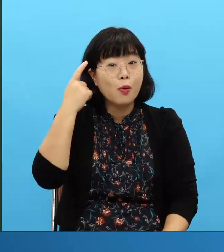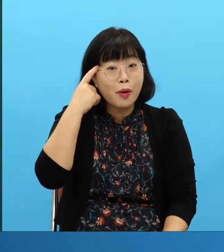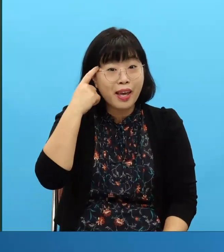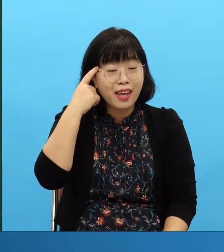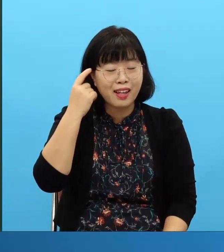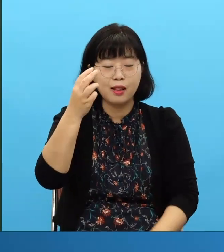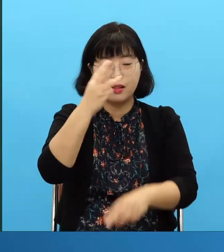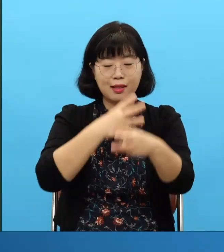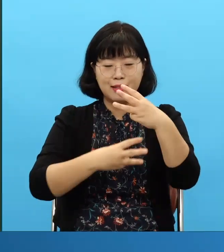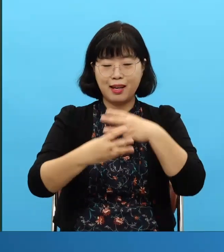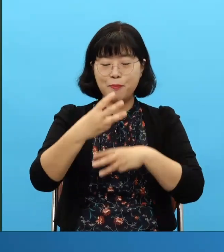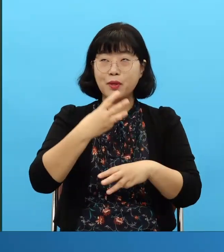cambia el estado espiritual